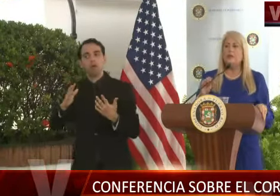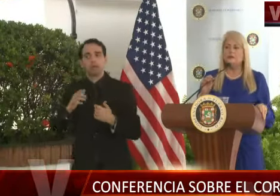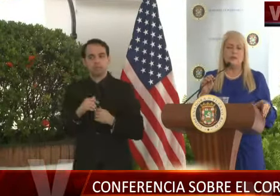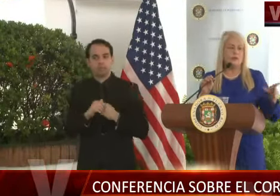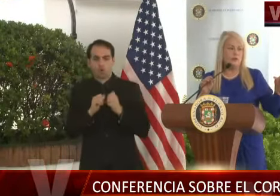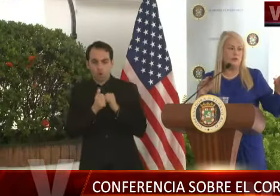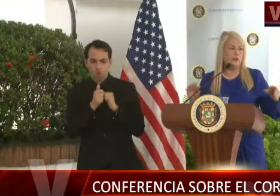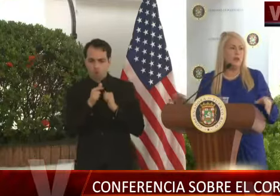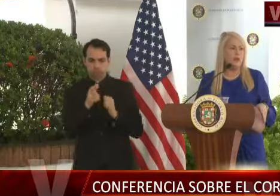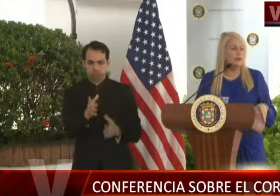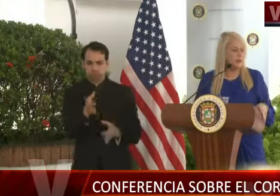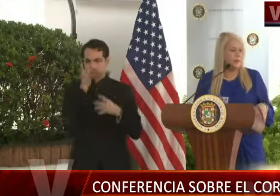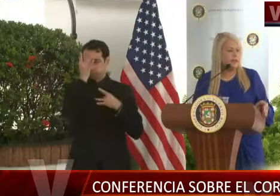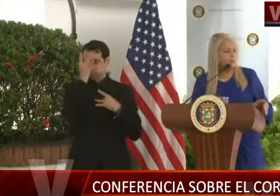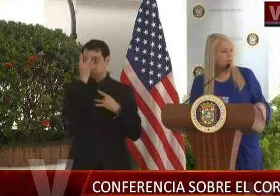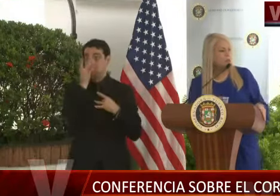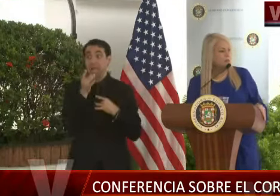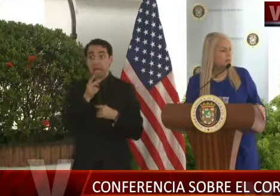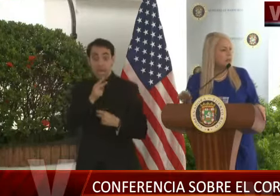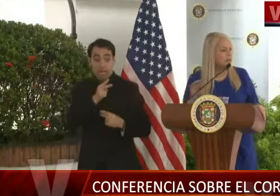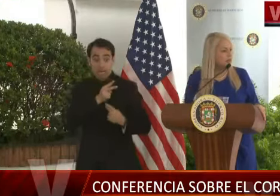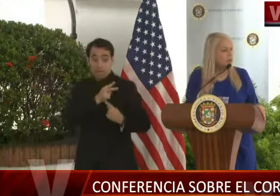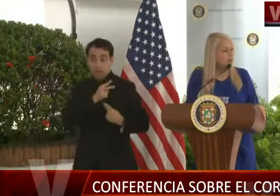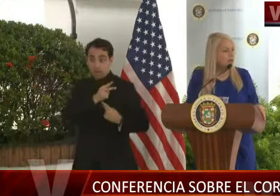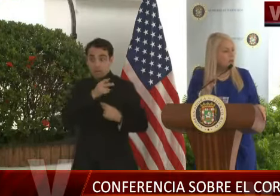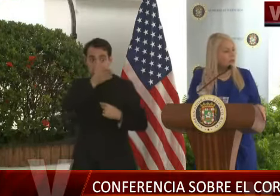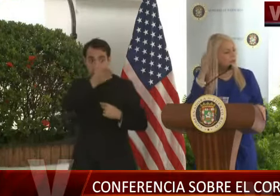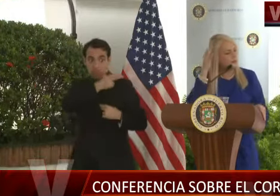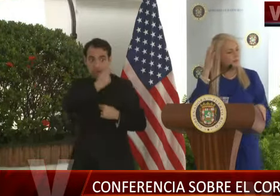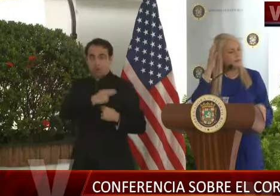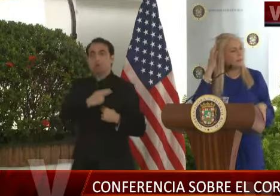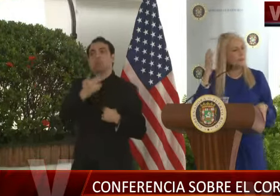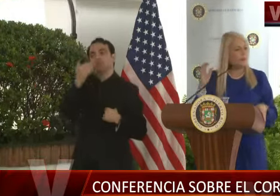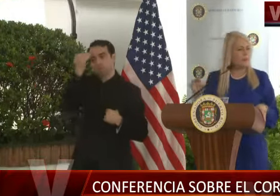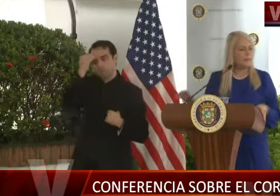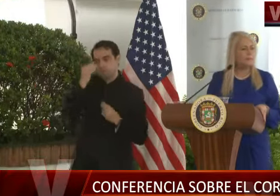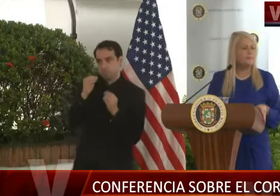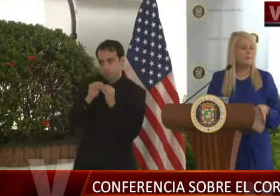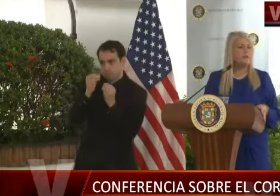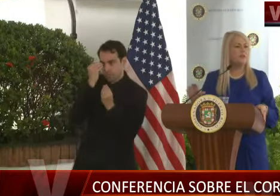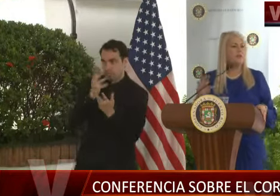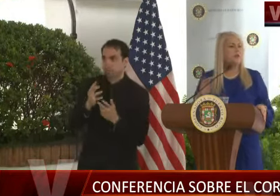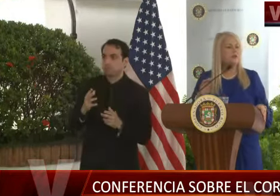contagiado. Así que dentro del hospital, si la secretaria tiene alguna información. Sí,